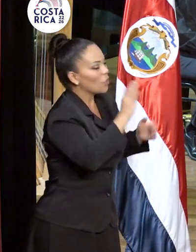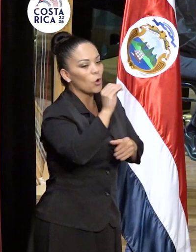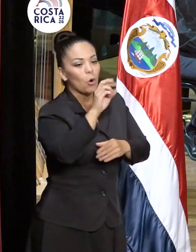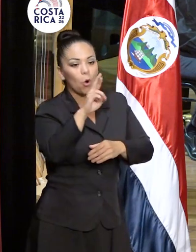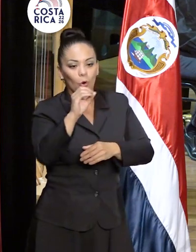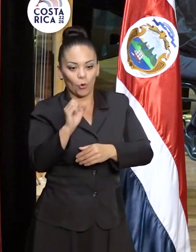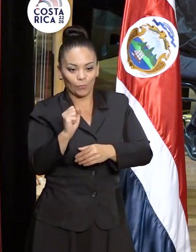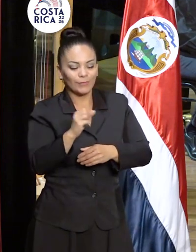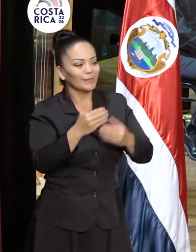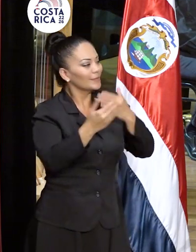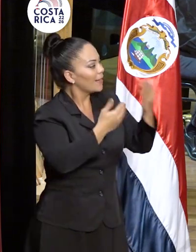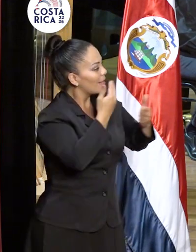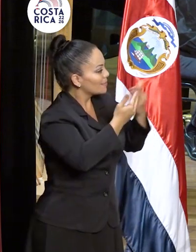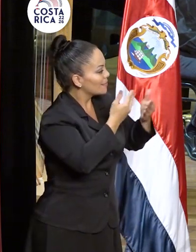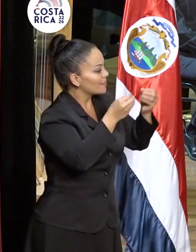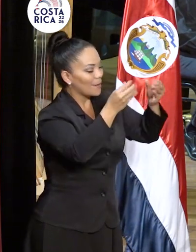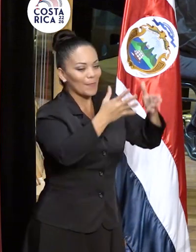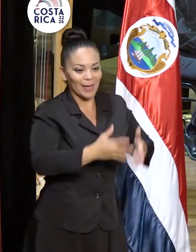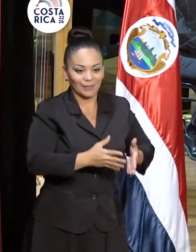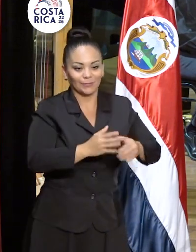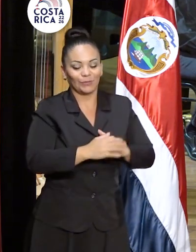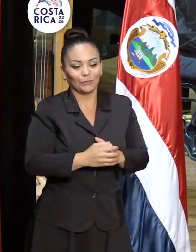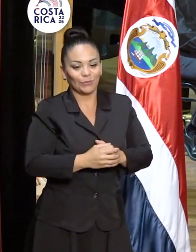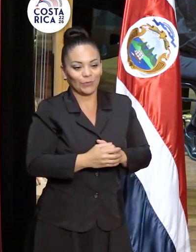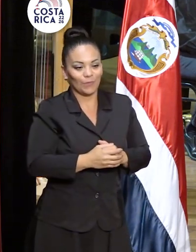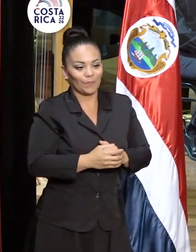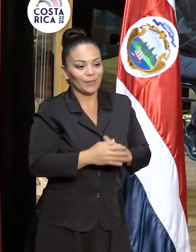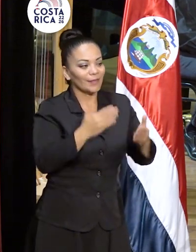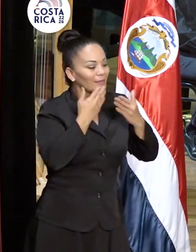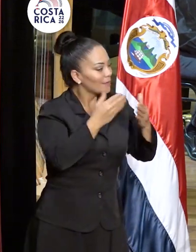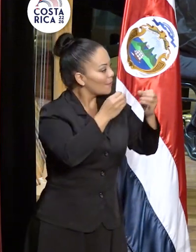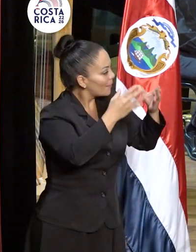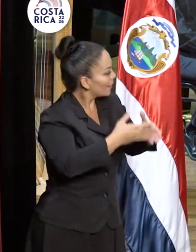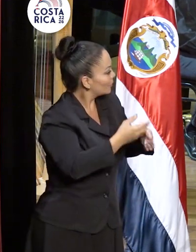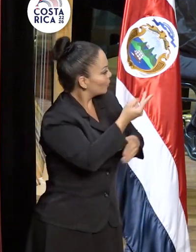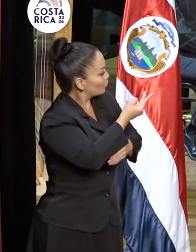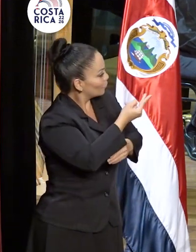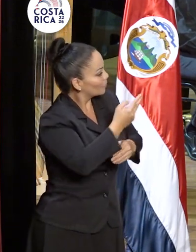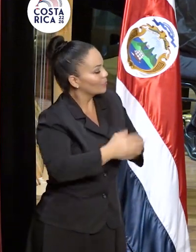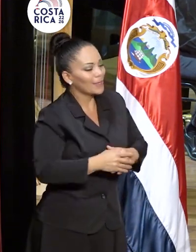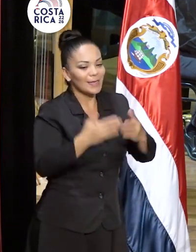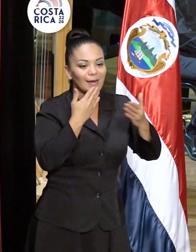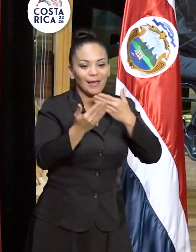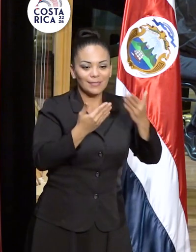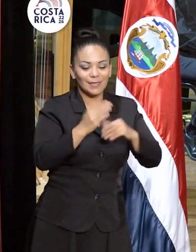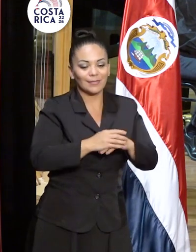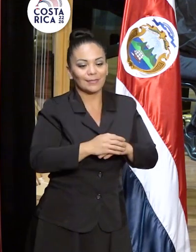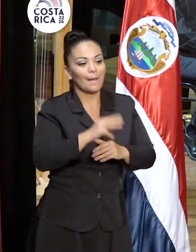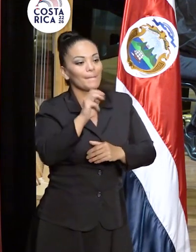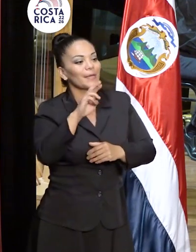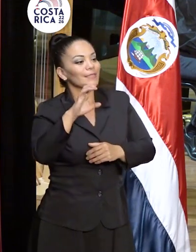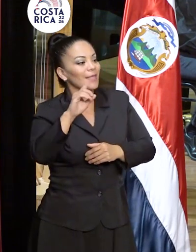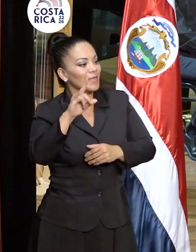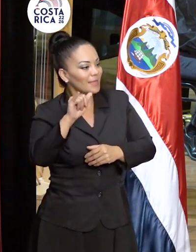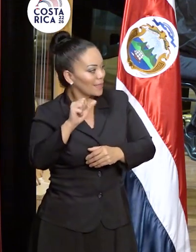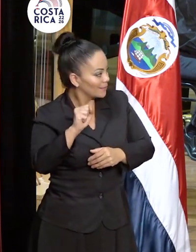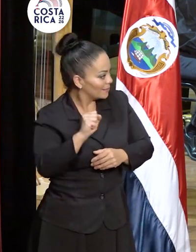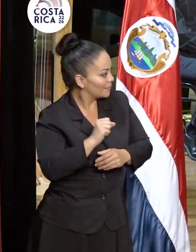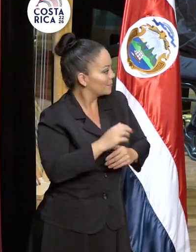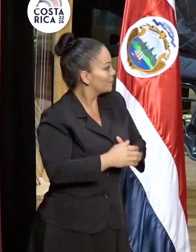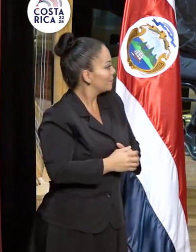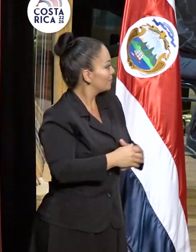al maestro Edi Mora, gracias al maestro Carl Sancler, gracias a Mercedita Sánchez,